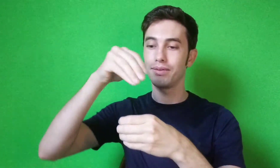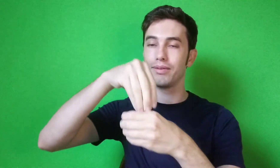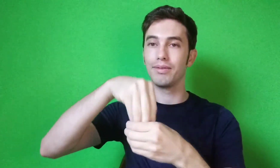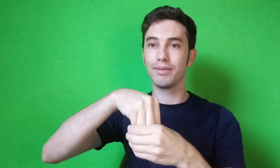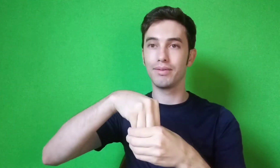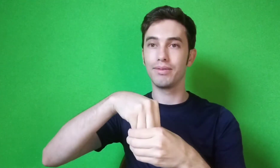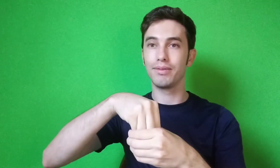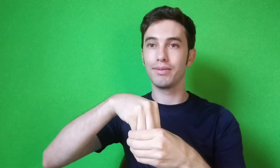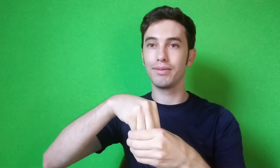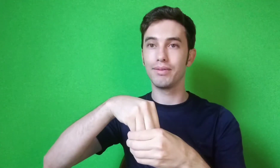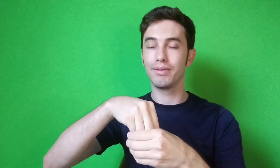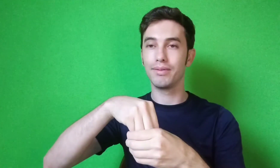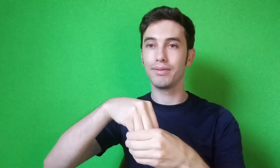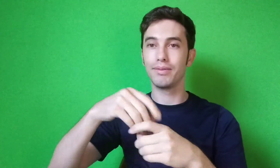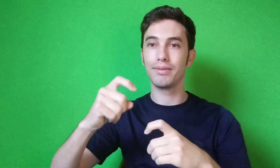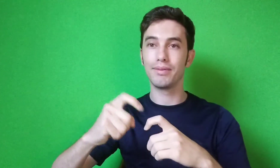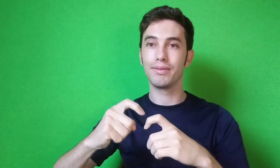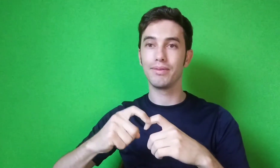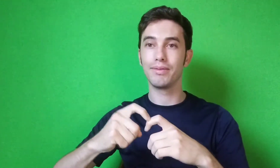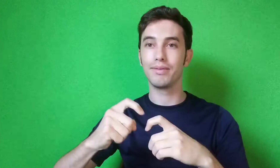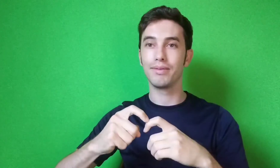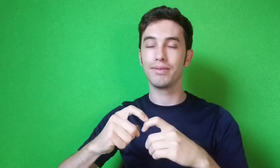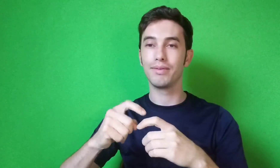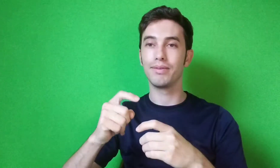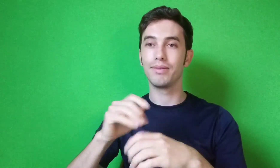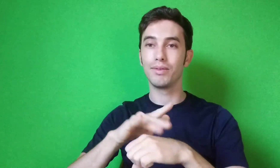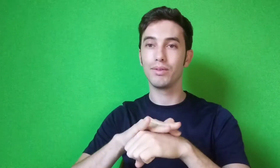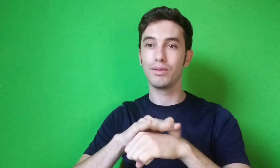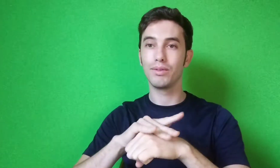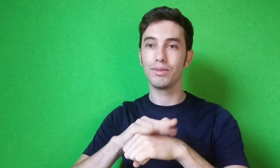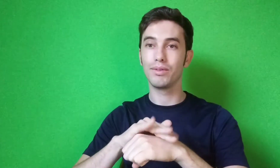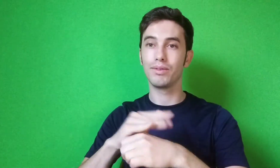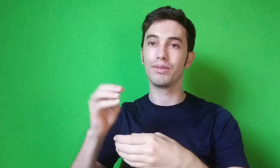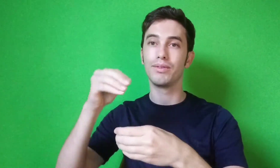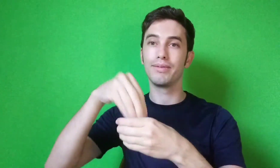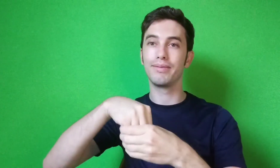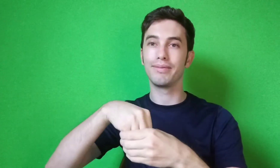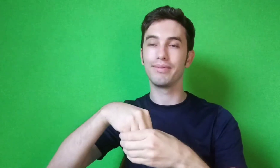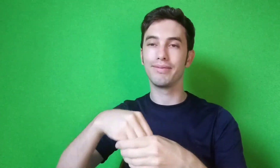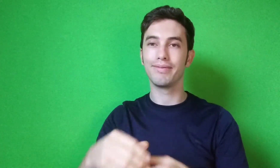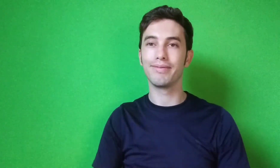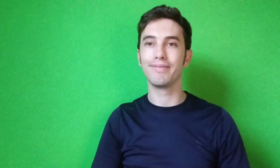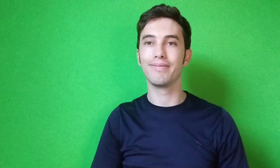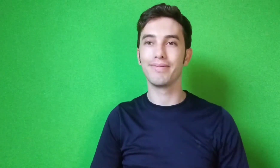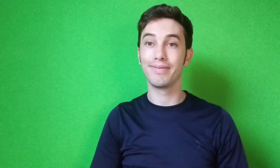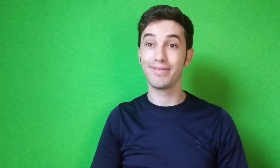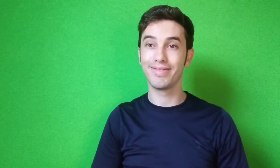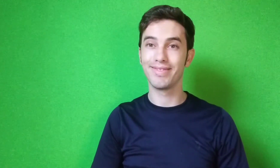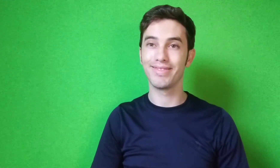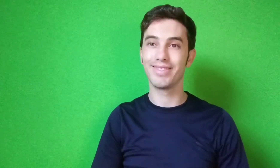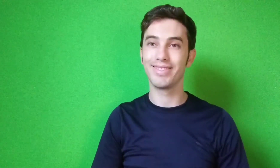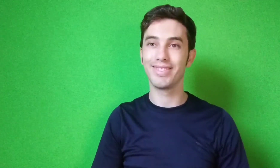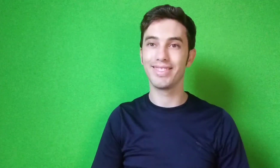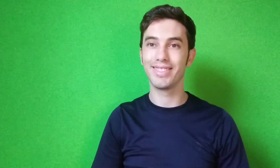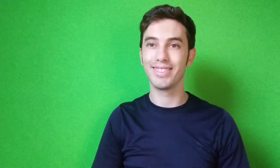doença que já está dentro do corpo, já foi infectado, então médico doença dentro, médico infectologista.